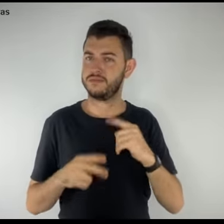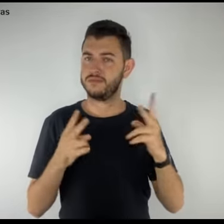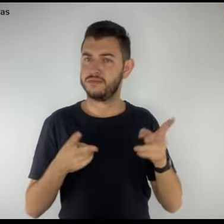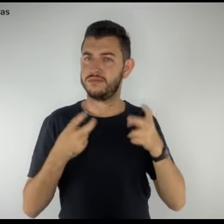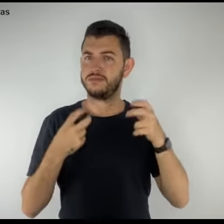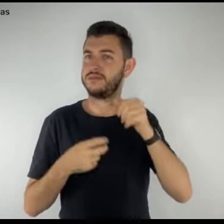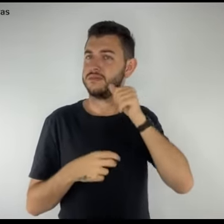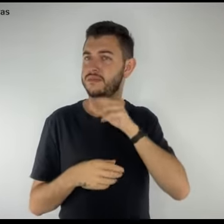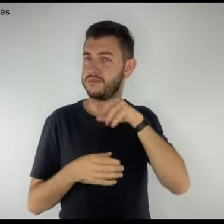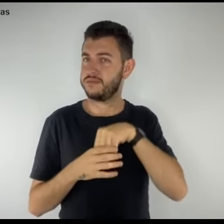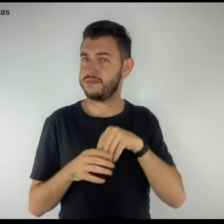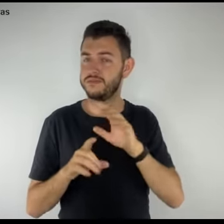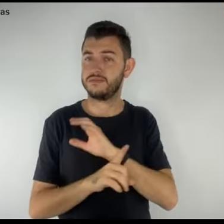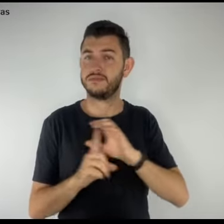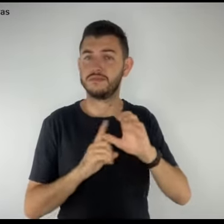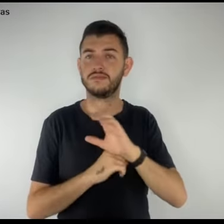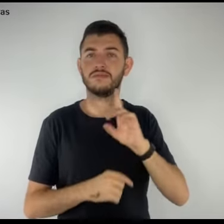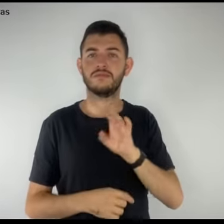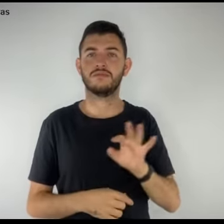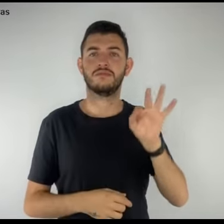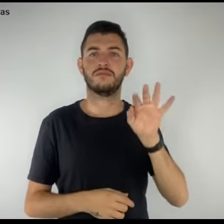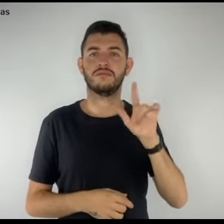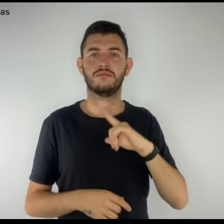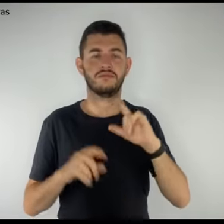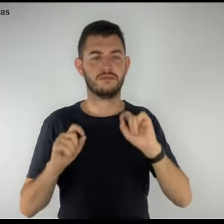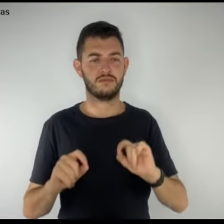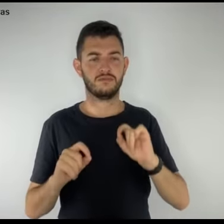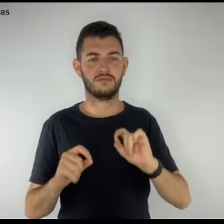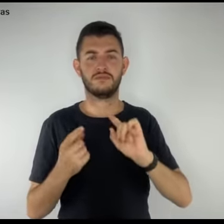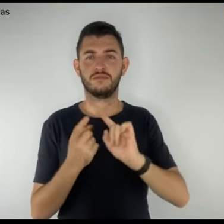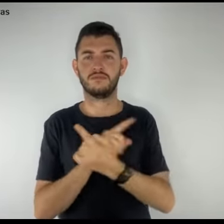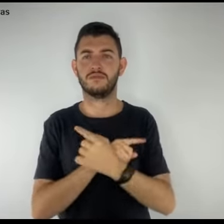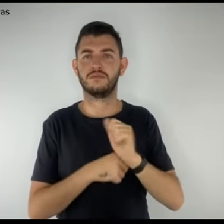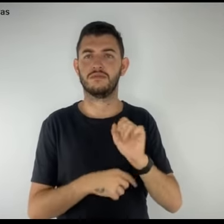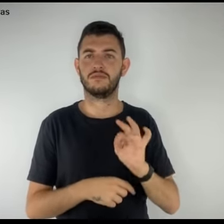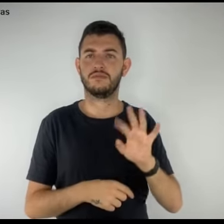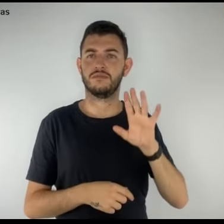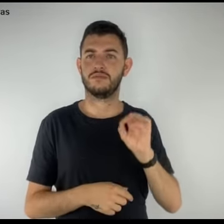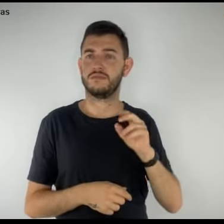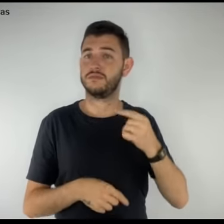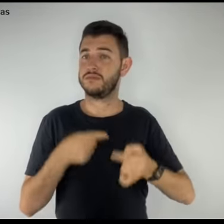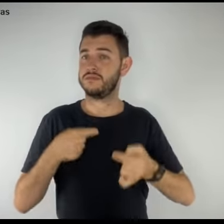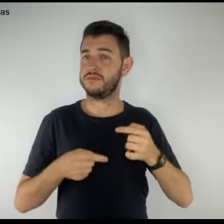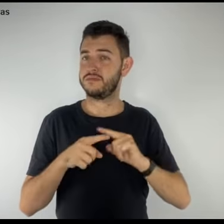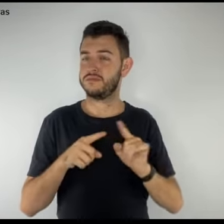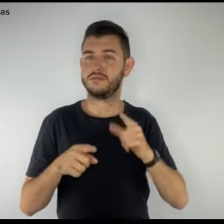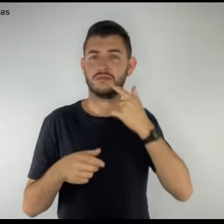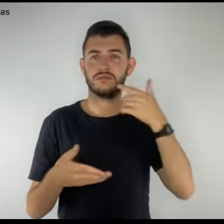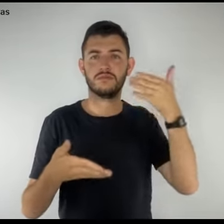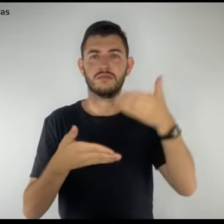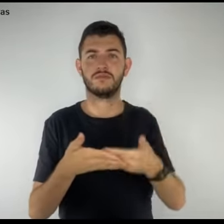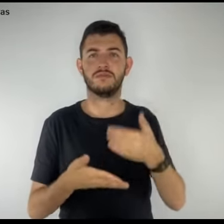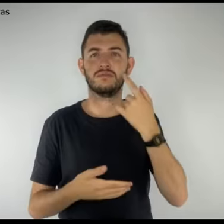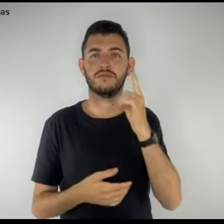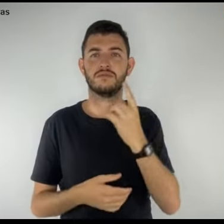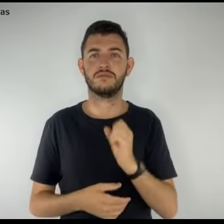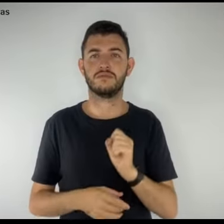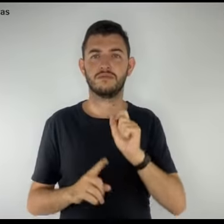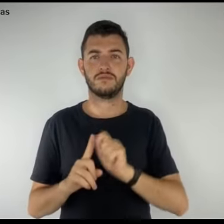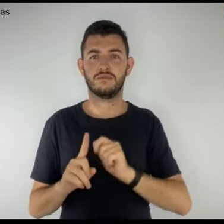comunidades do Distrito Federal convergentes em atos políticos, o mais recente foi do dia 8